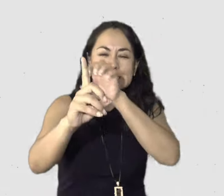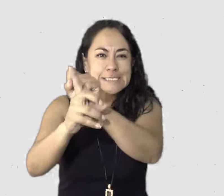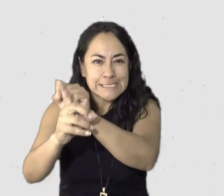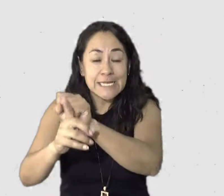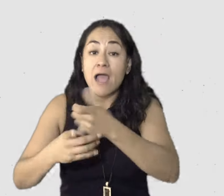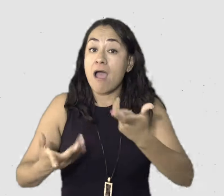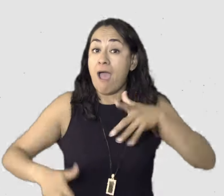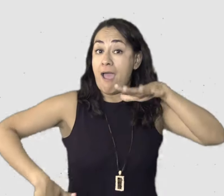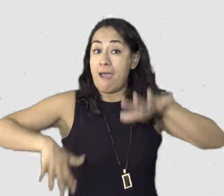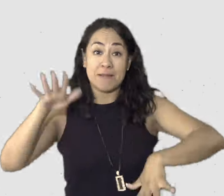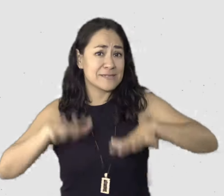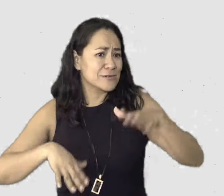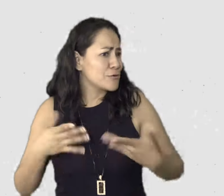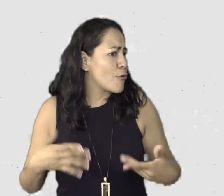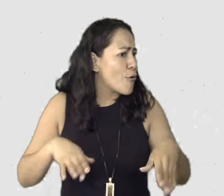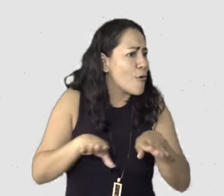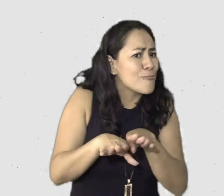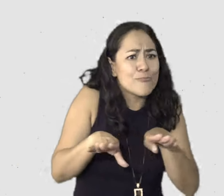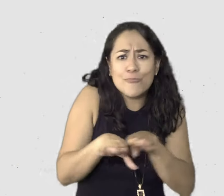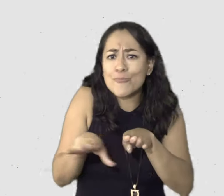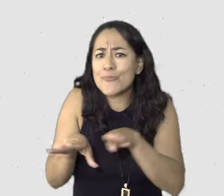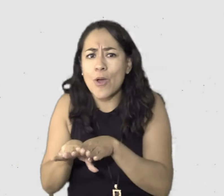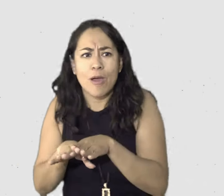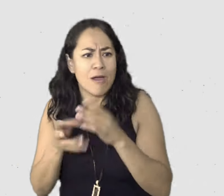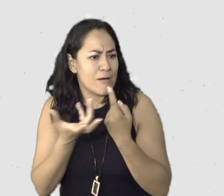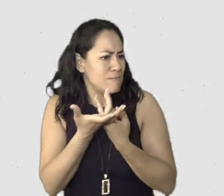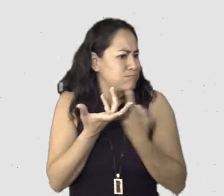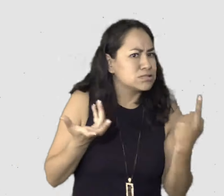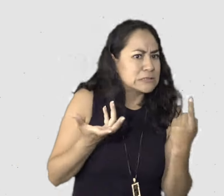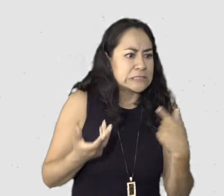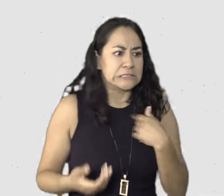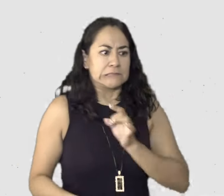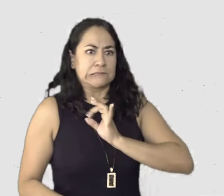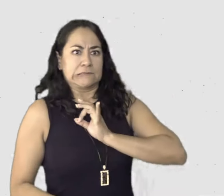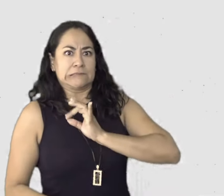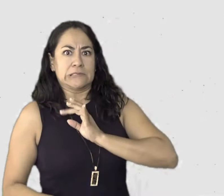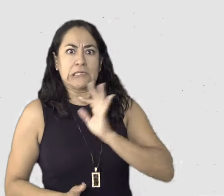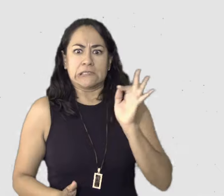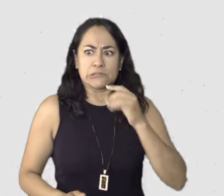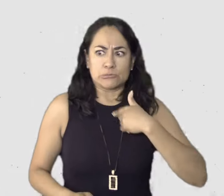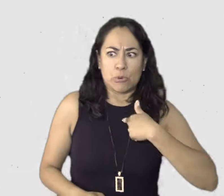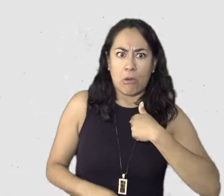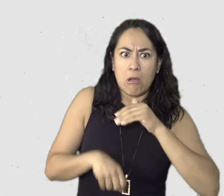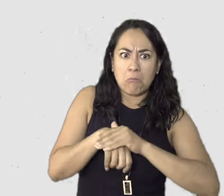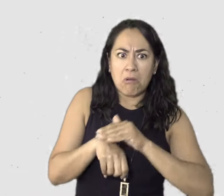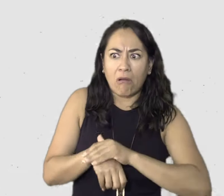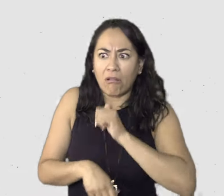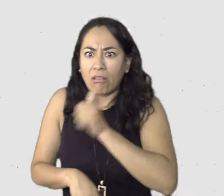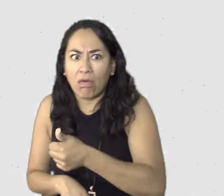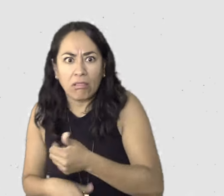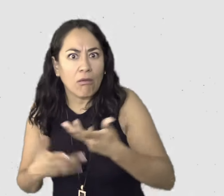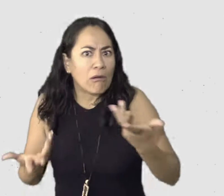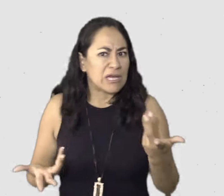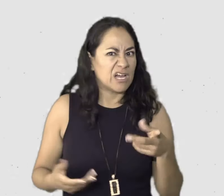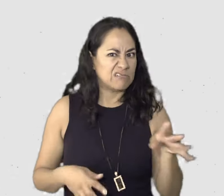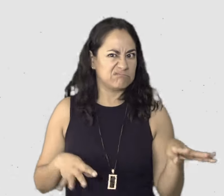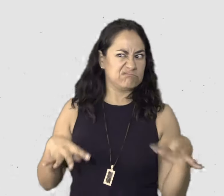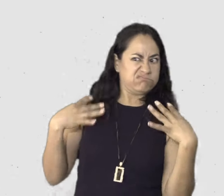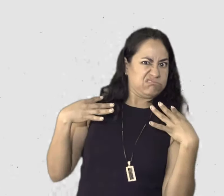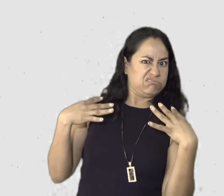rechazo y además este, las opiniones o, pero van a decir que esta qué onda que no tiene amigas. Pues sí, o sea, no todas tenemos amigas y no todos